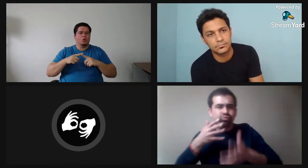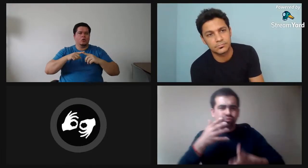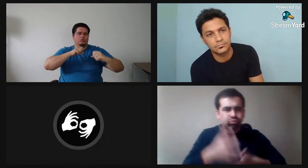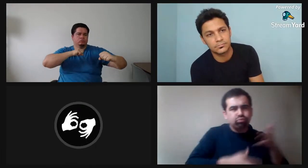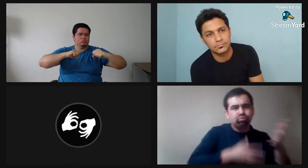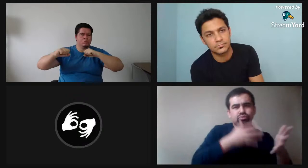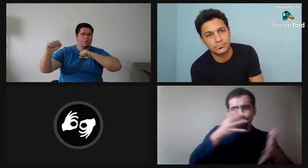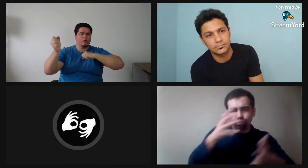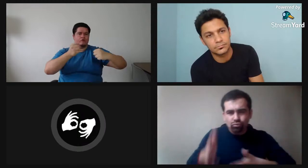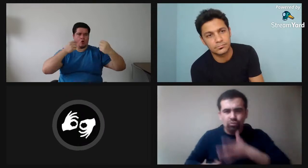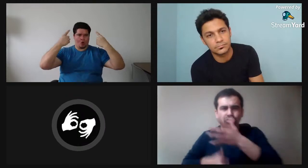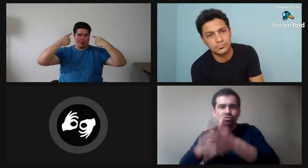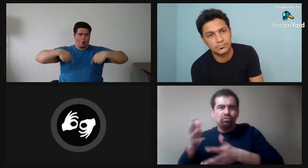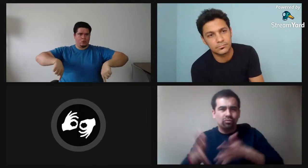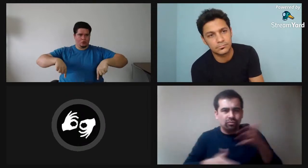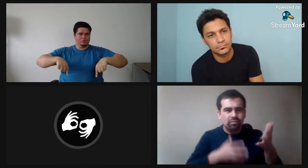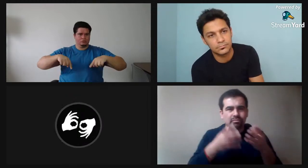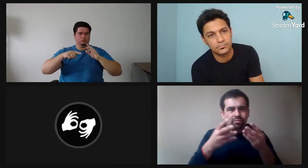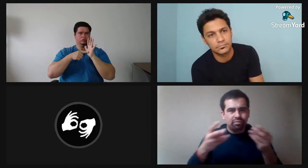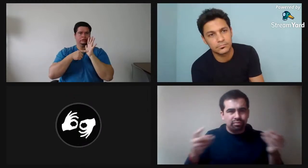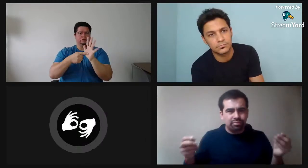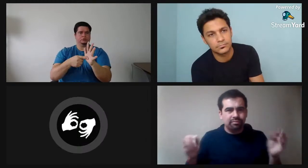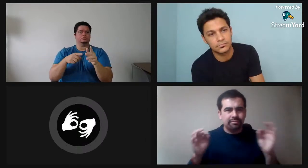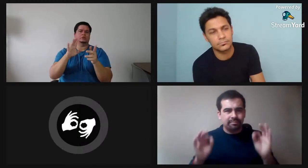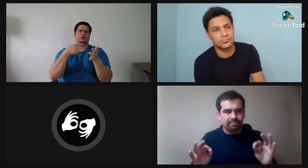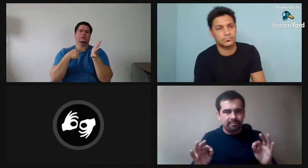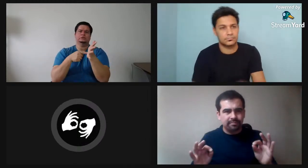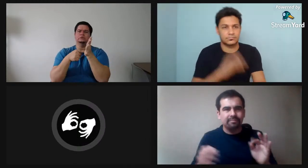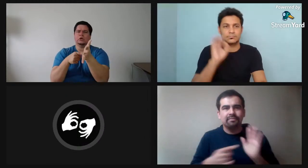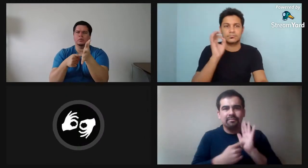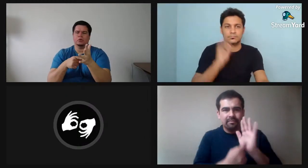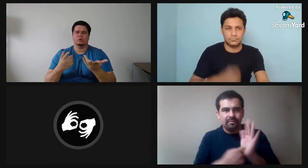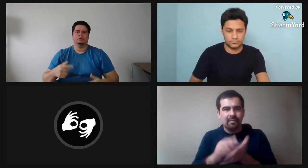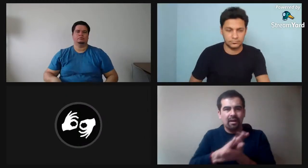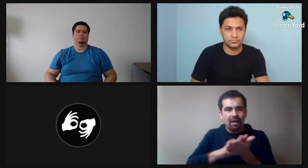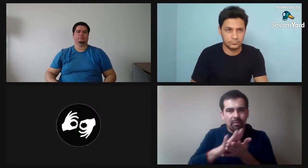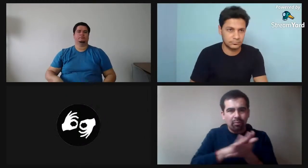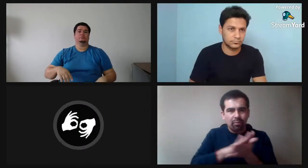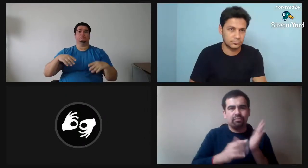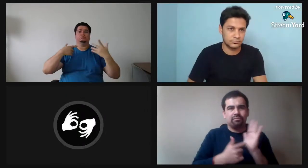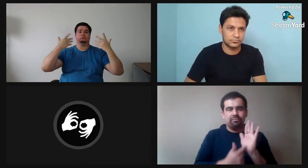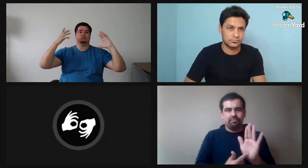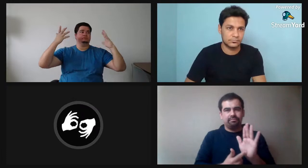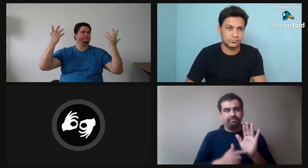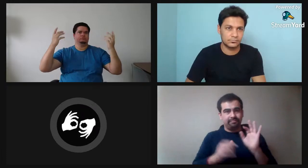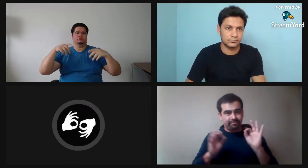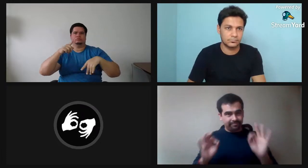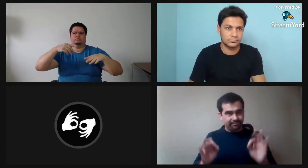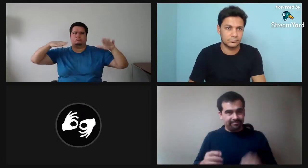es bastante suave. Luego cambia el ritmo. En esta narración. En esta historia.